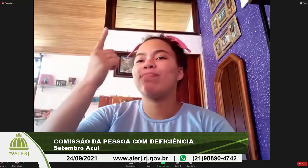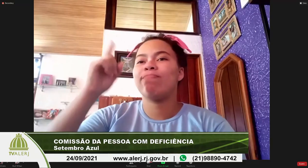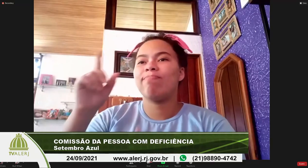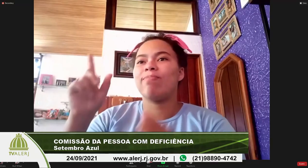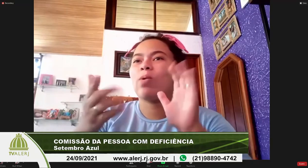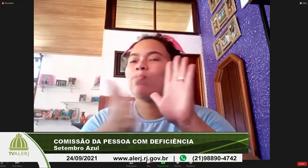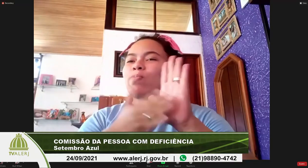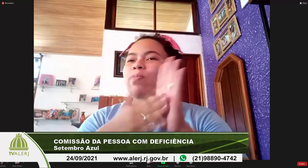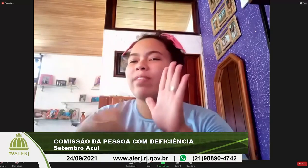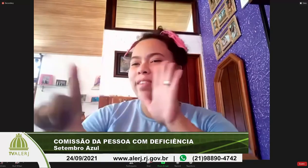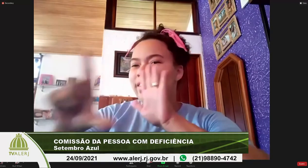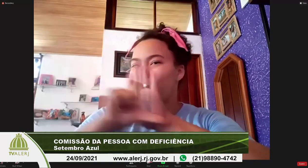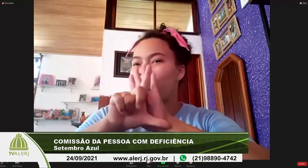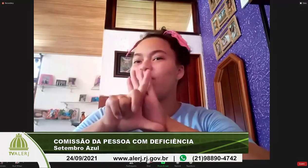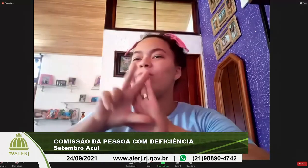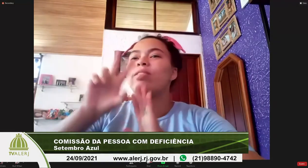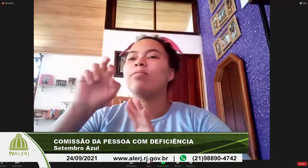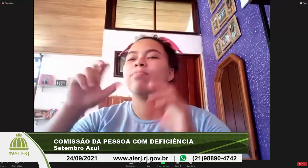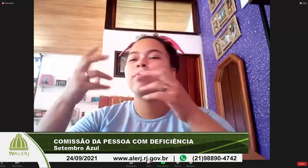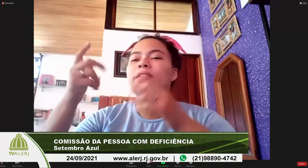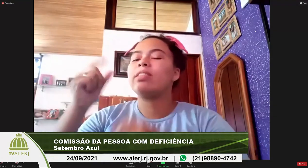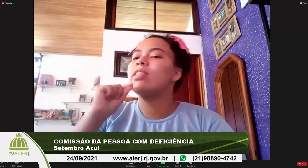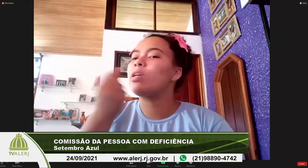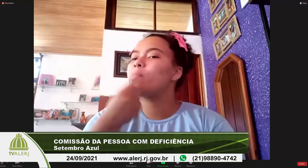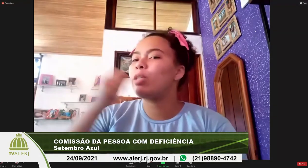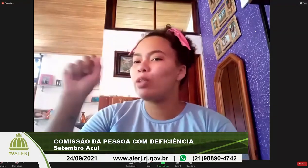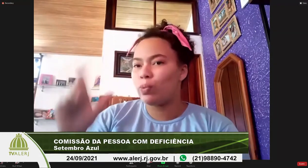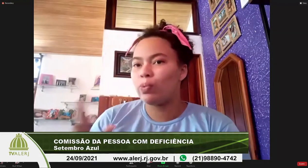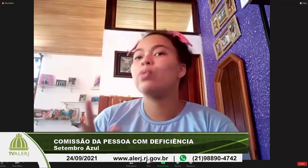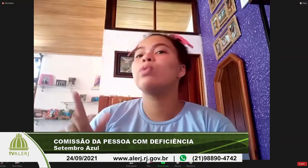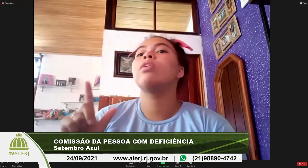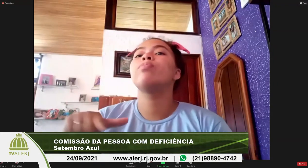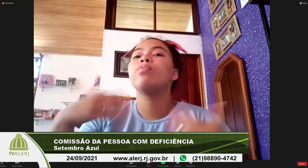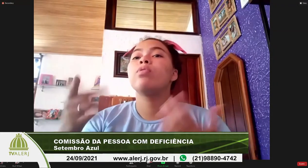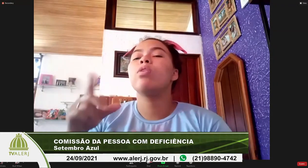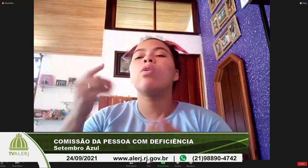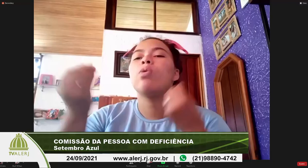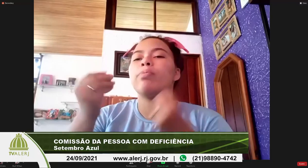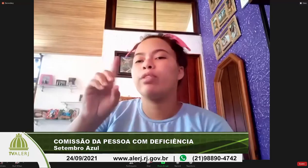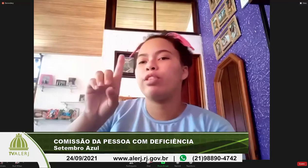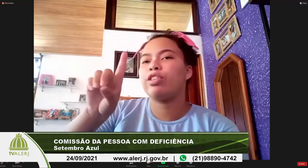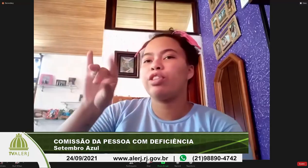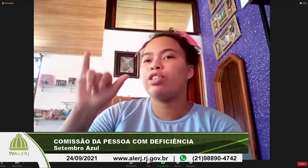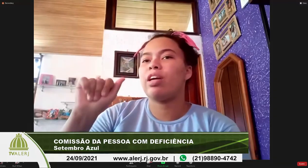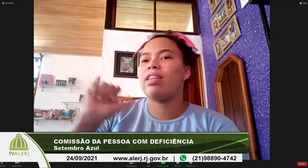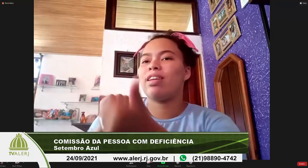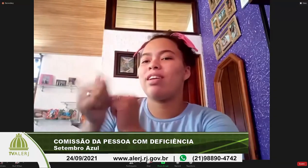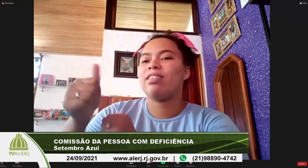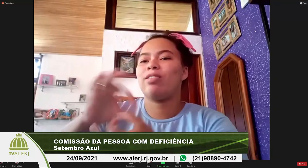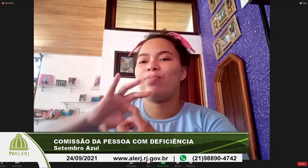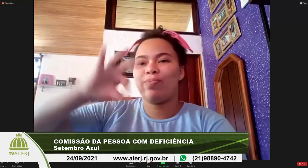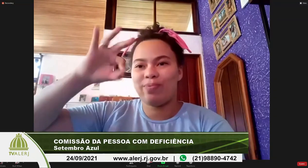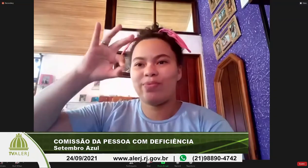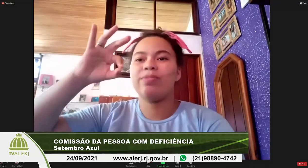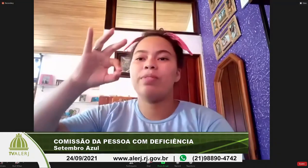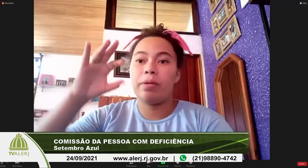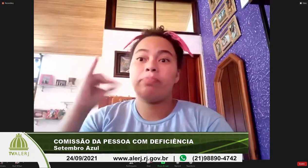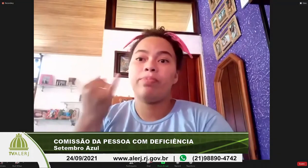fazendo o primeiro ele vai falar sobre o dia dos atletas surdo olímpicos